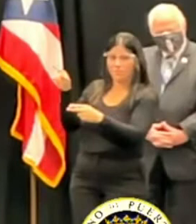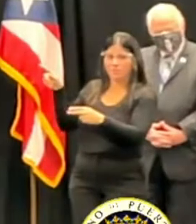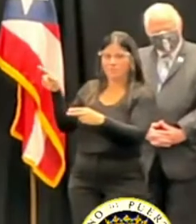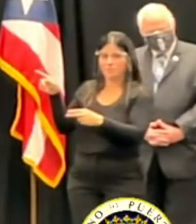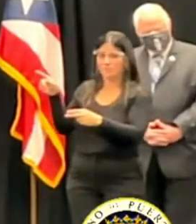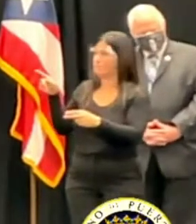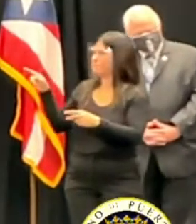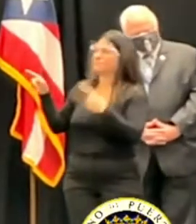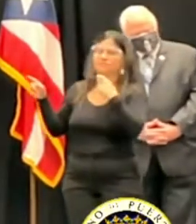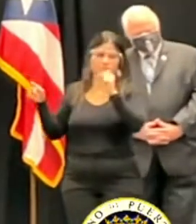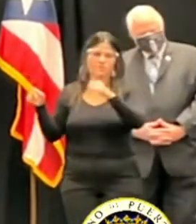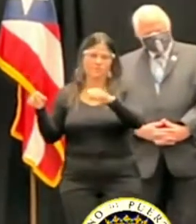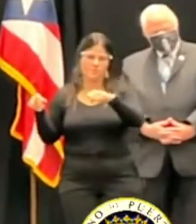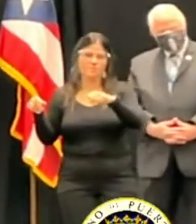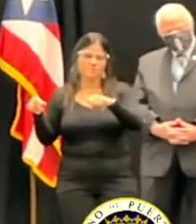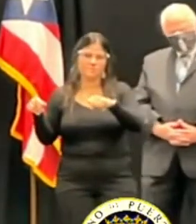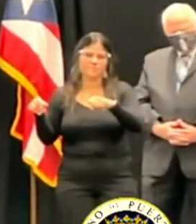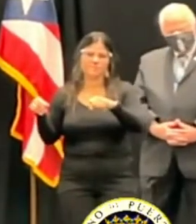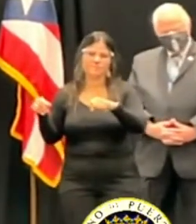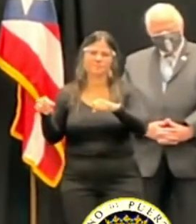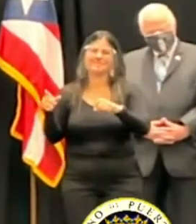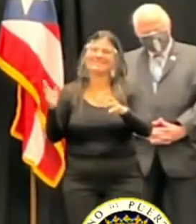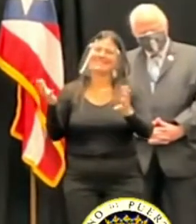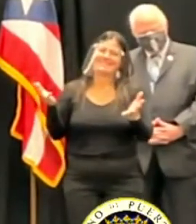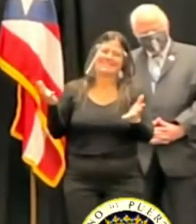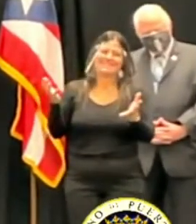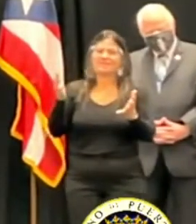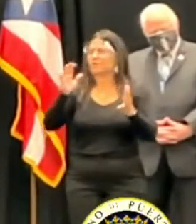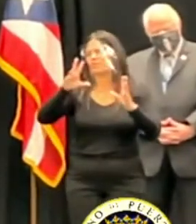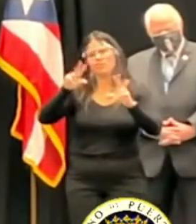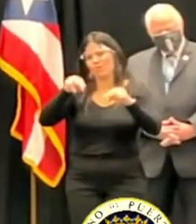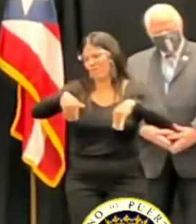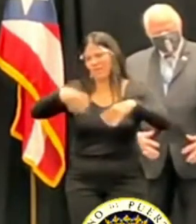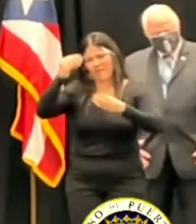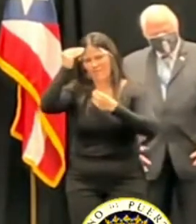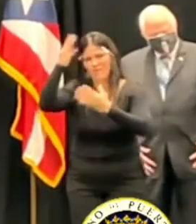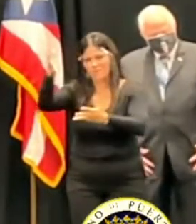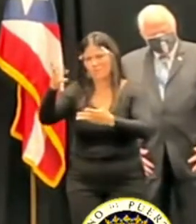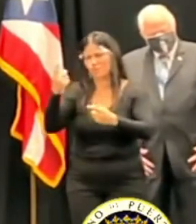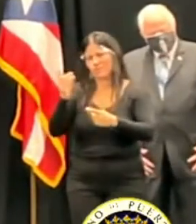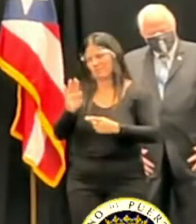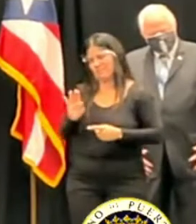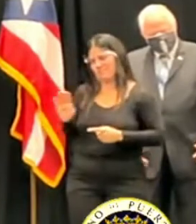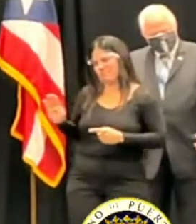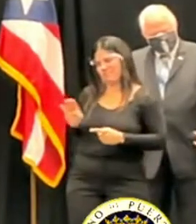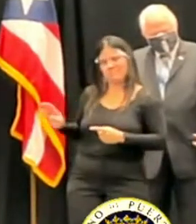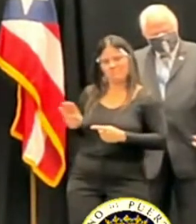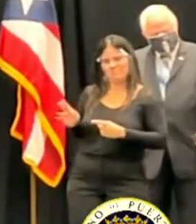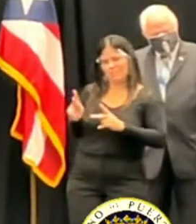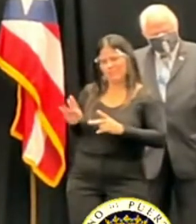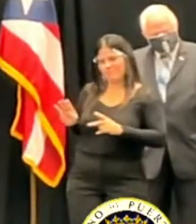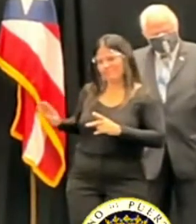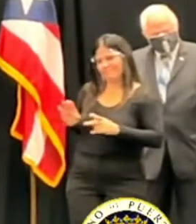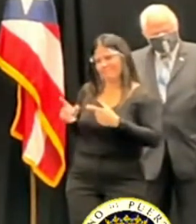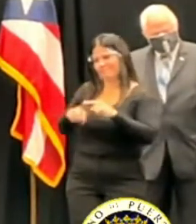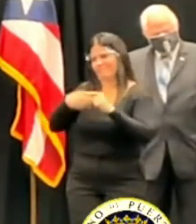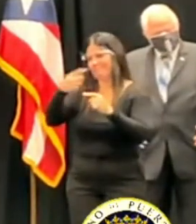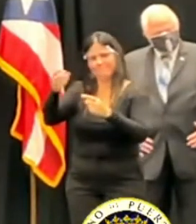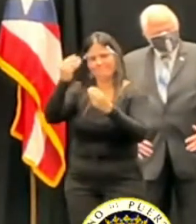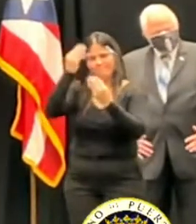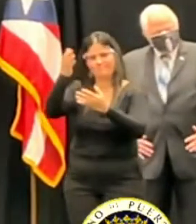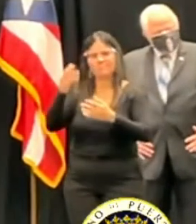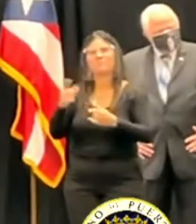Bueno, eso no podría, ¿verdad?, expresárselo. Fue una comunicación por teléfono. Lo que sí le puedo decir es que le agradeció